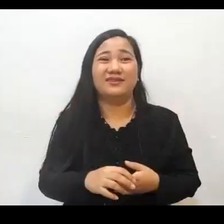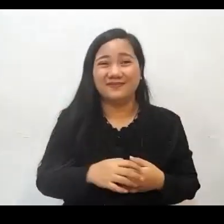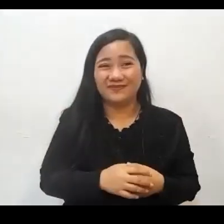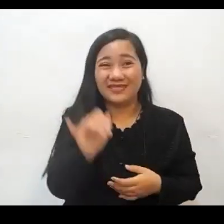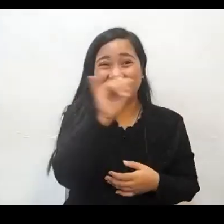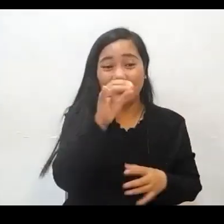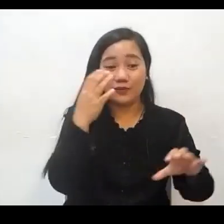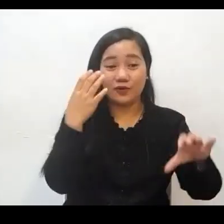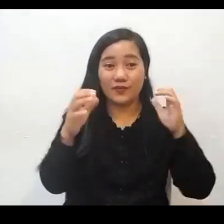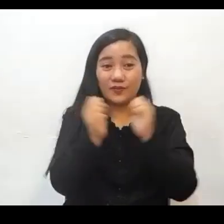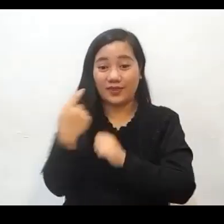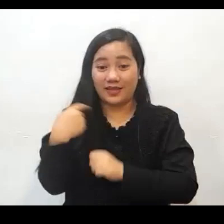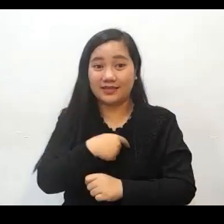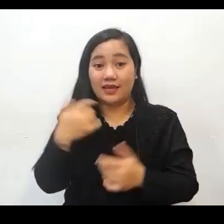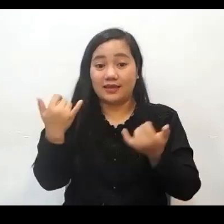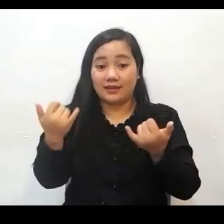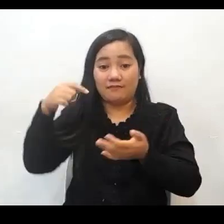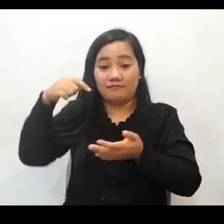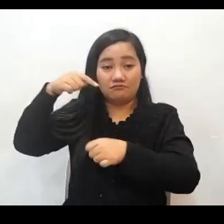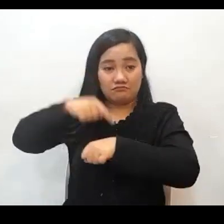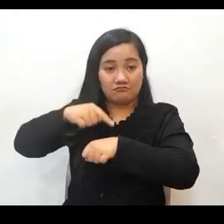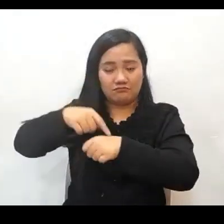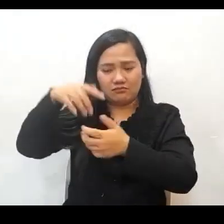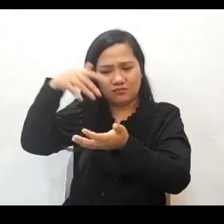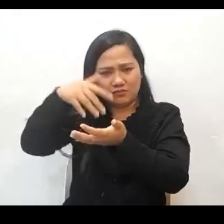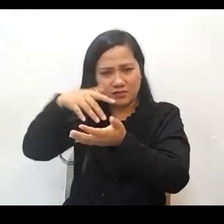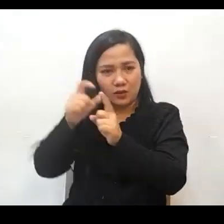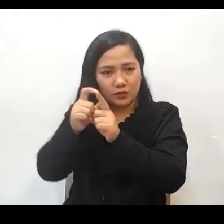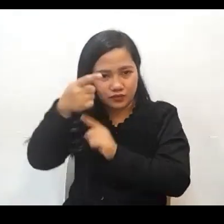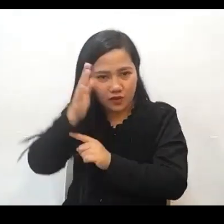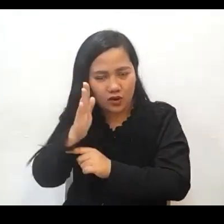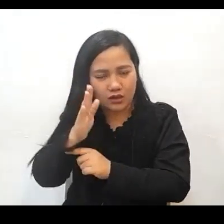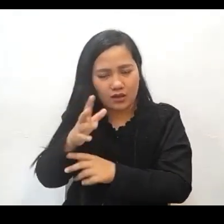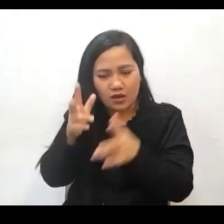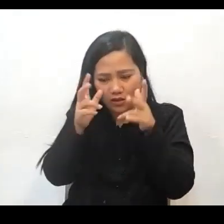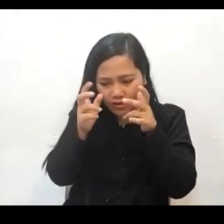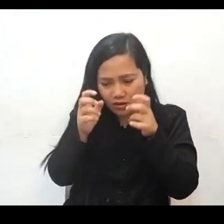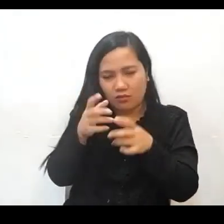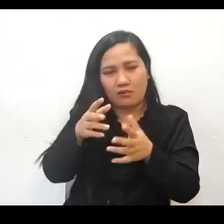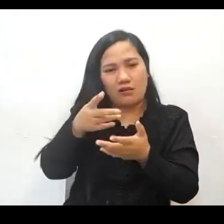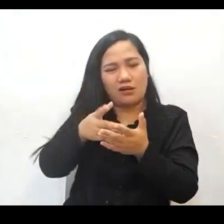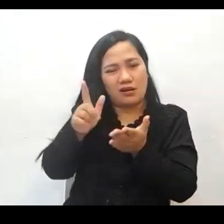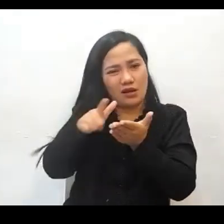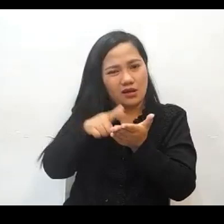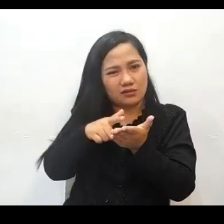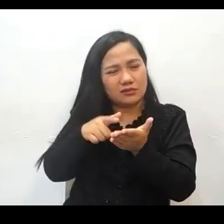Kaya nang tayo po ay nag-aral ng Biblia, narinig din po natin yung mga salitang ito na ang lahat ng ating mga kasamaan ay naalis na.